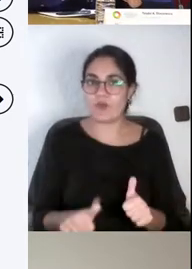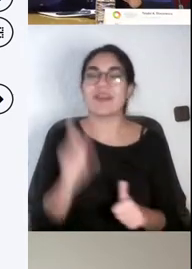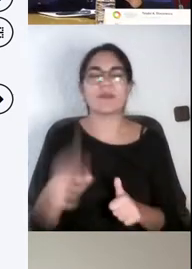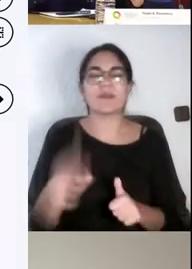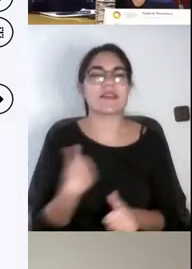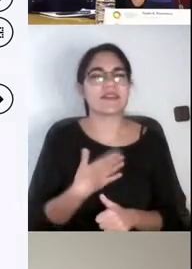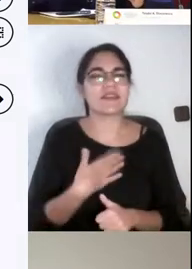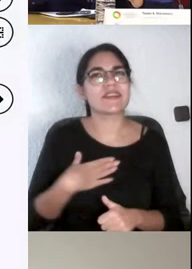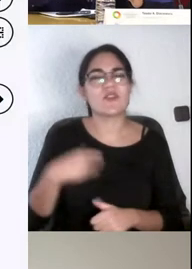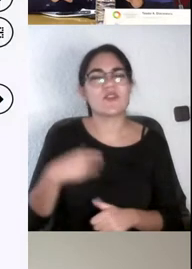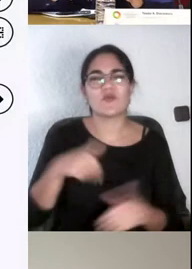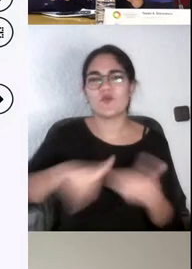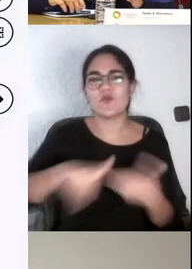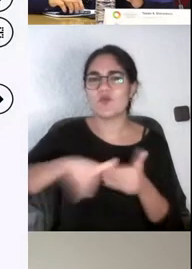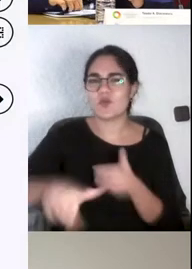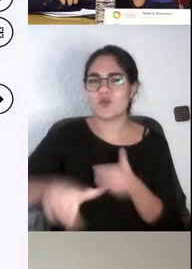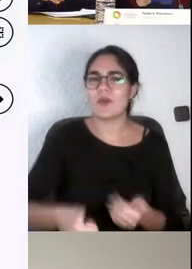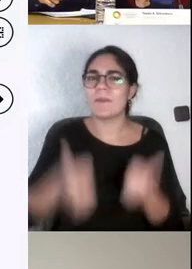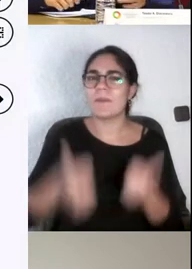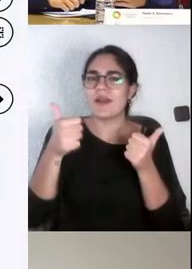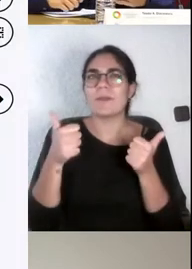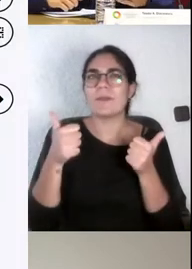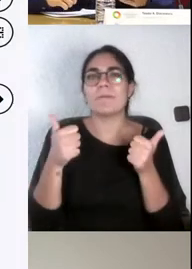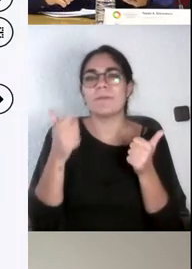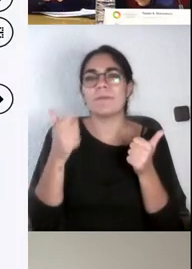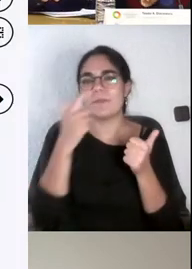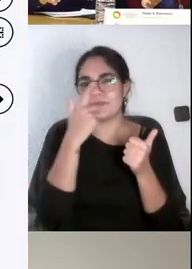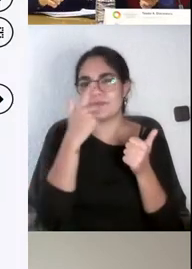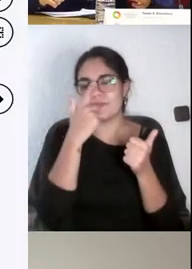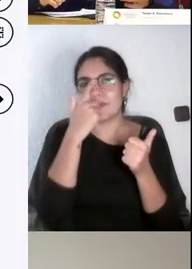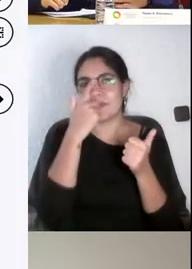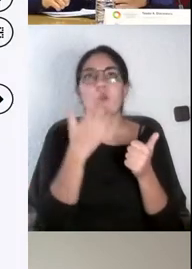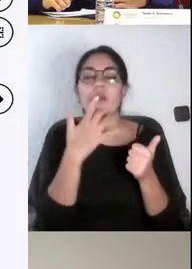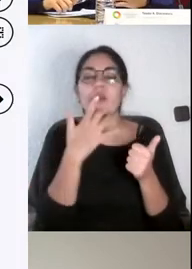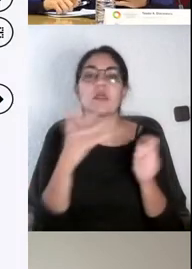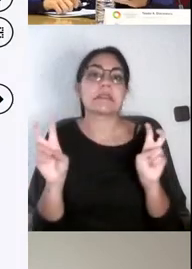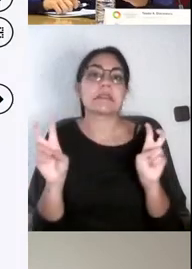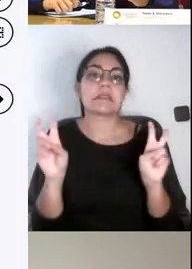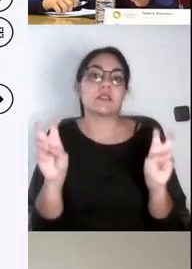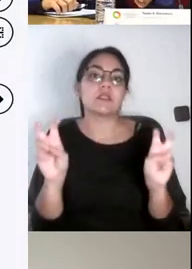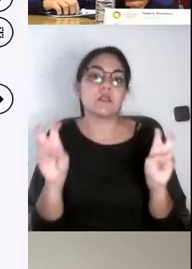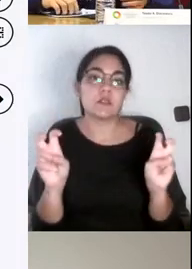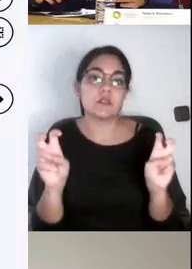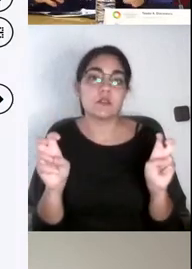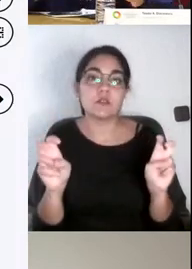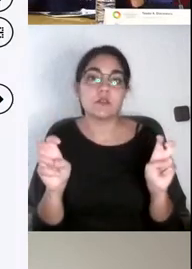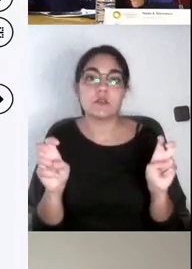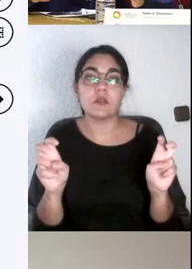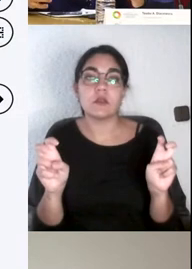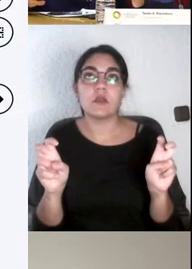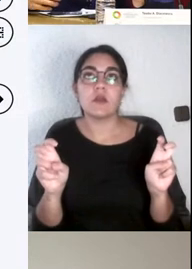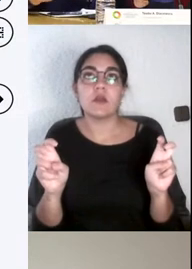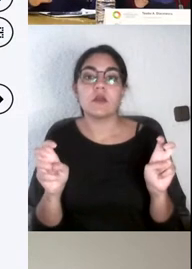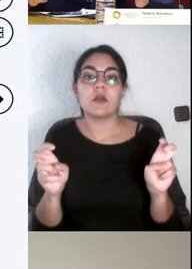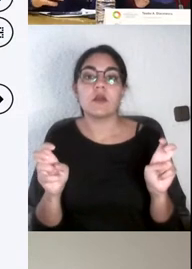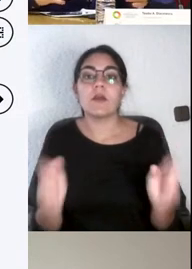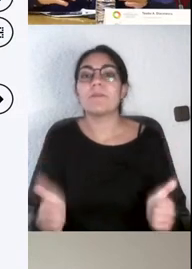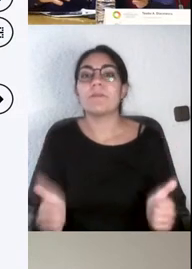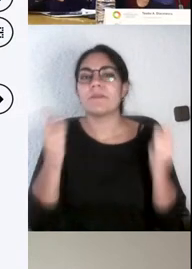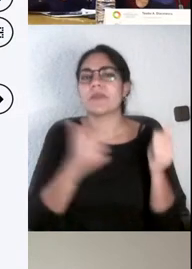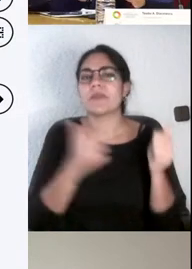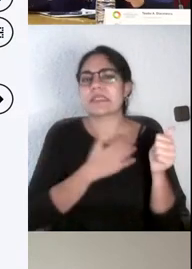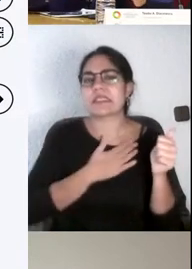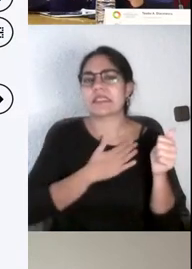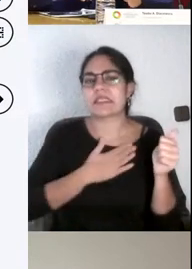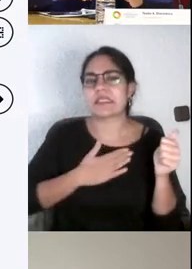un apoyo de dejar ciertas píldoras, cierto material de apoyo